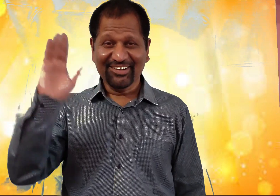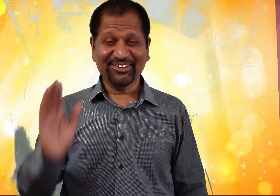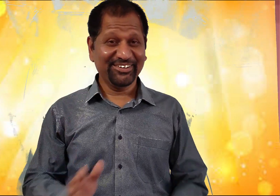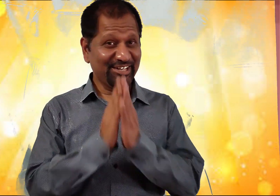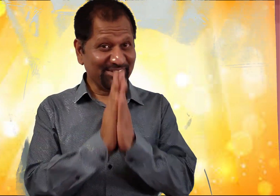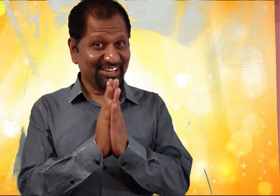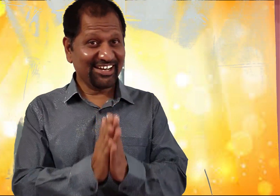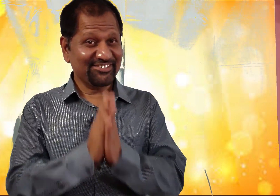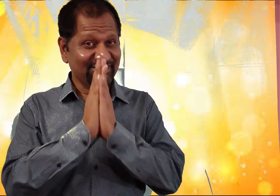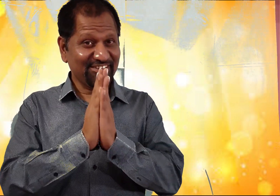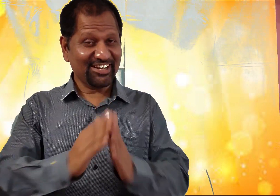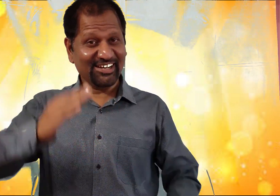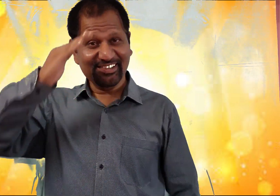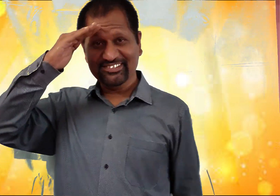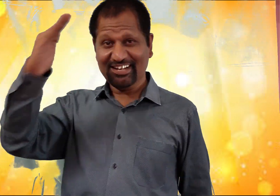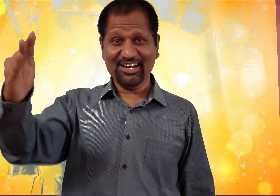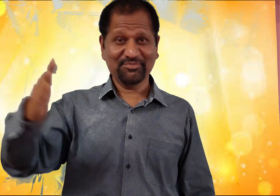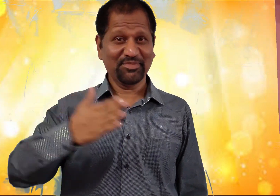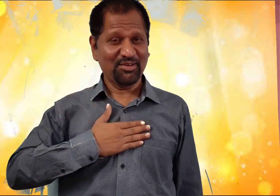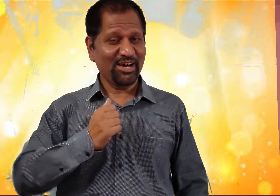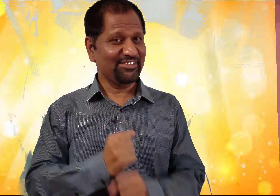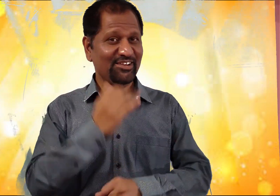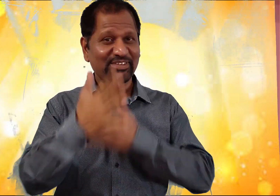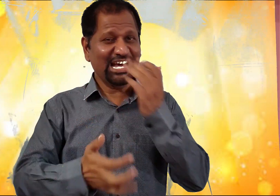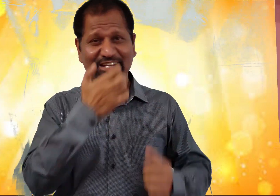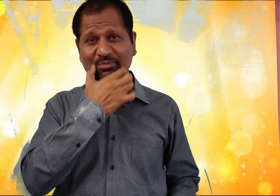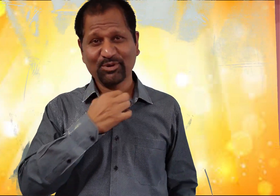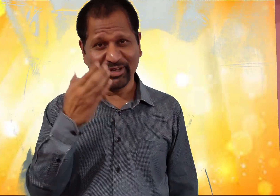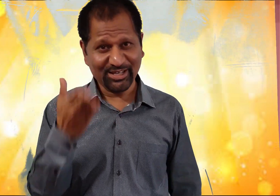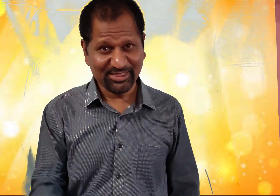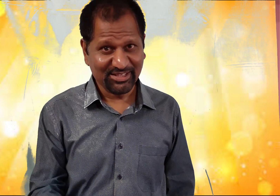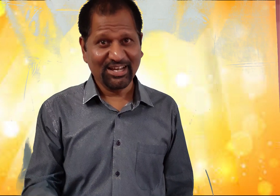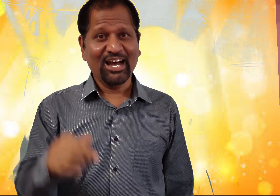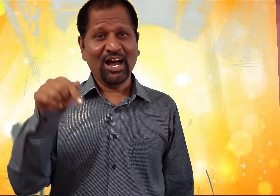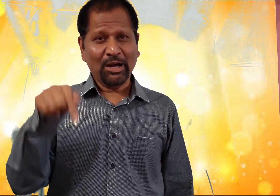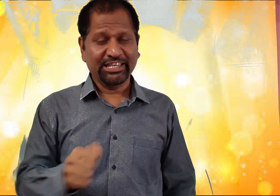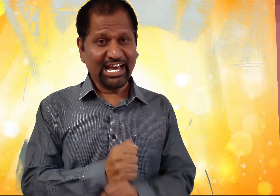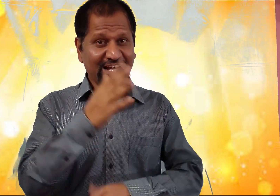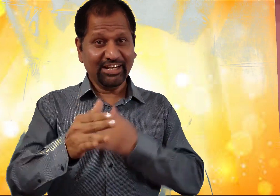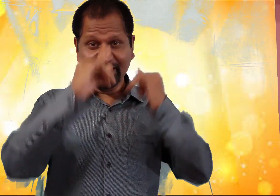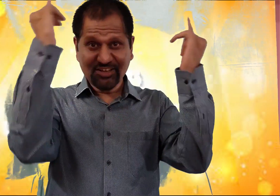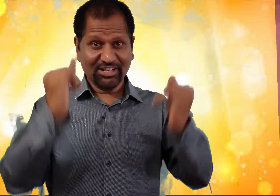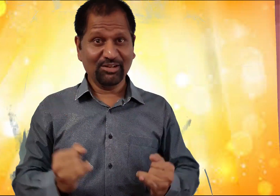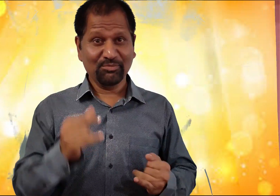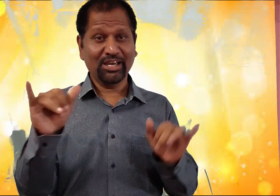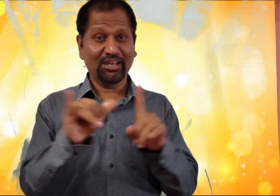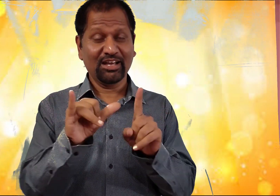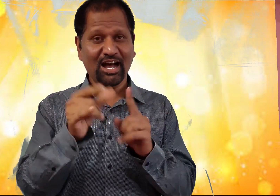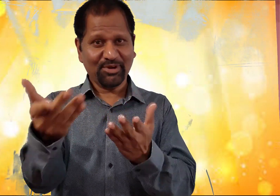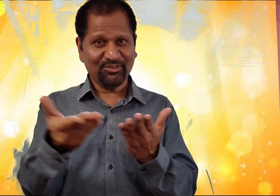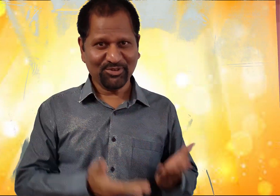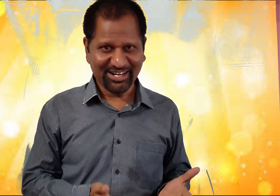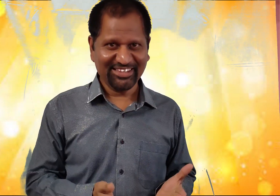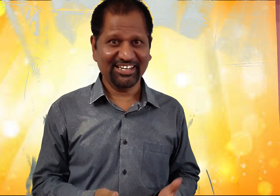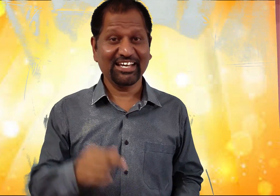हेलो नमस्कात सश्रियकाल सलाम माइसेल ग्यान इन पुरोहित ग्यान इंडिया चैनल में